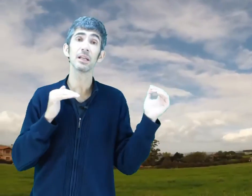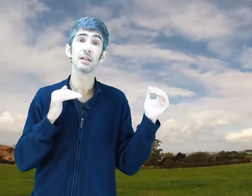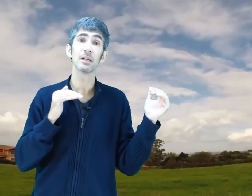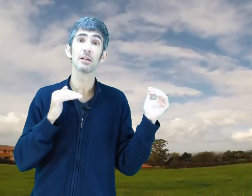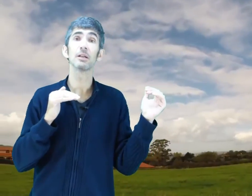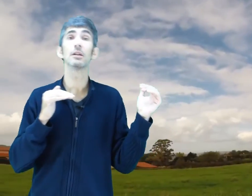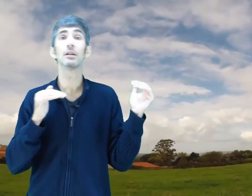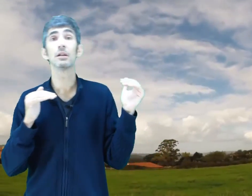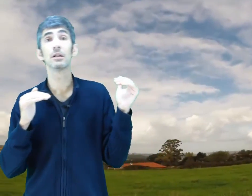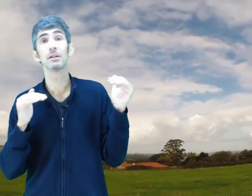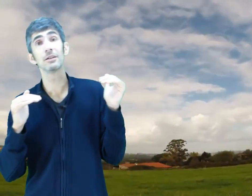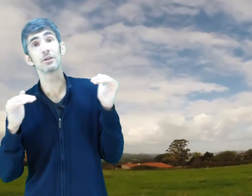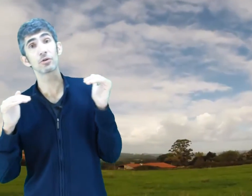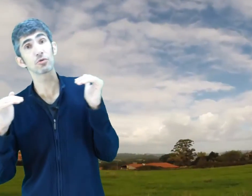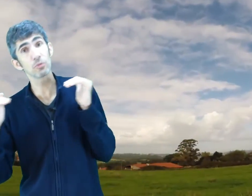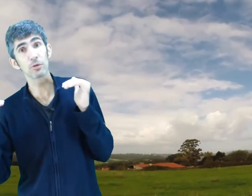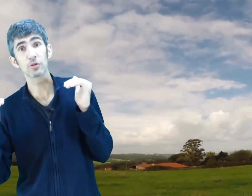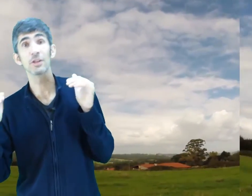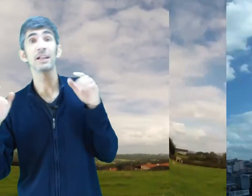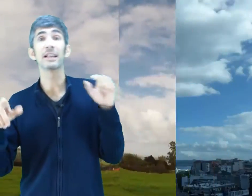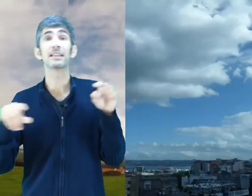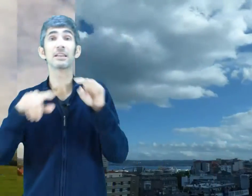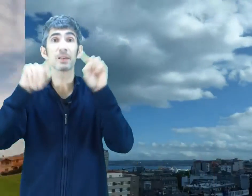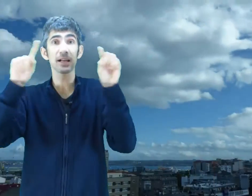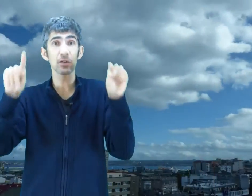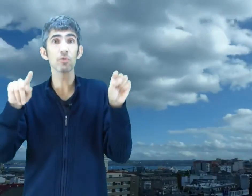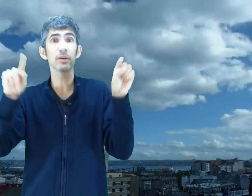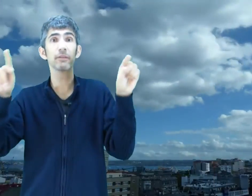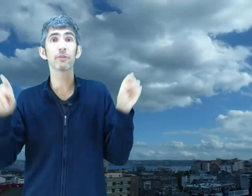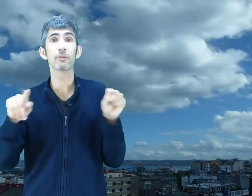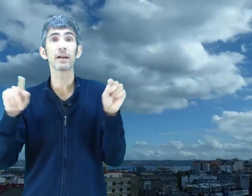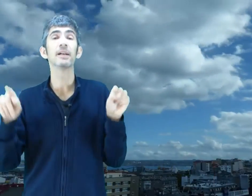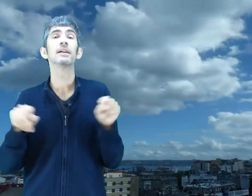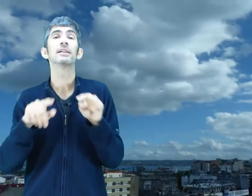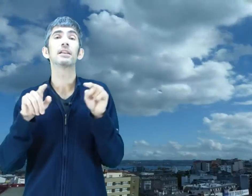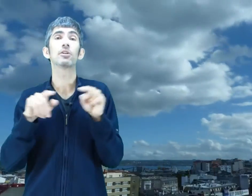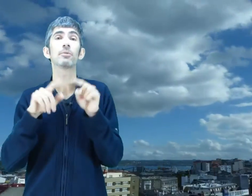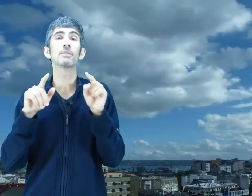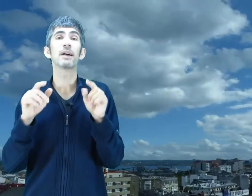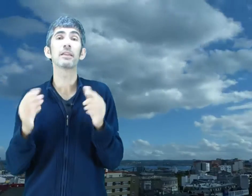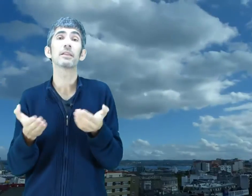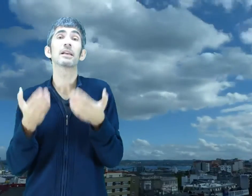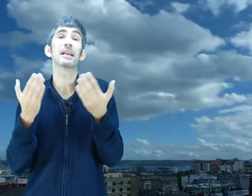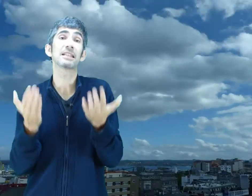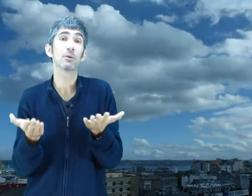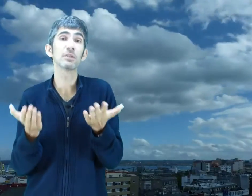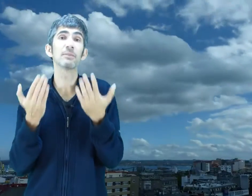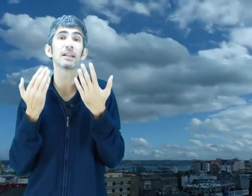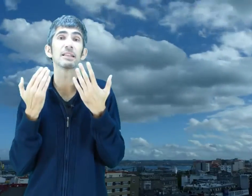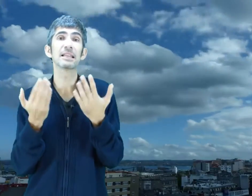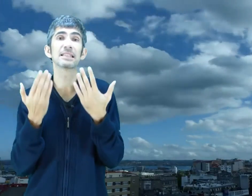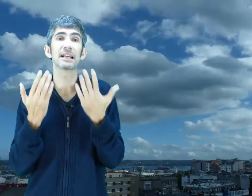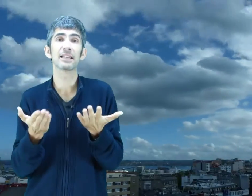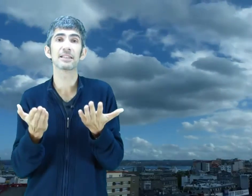los cúmulos, la típica nube en forma de copos de maíz, que es la última de esta clase.